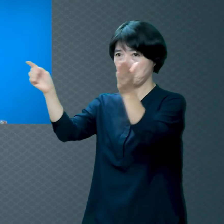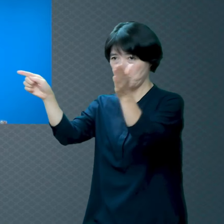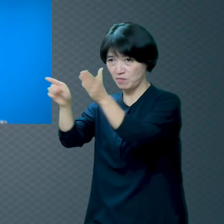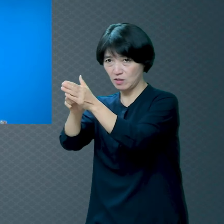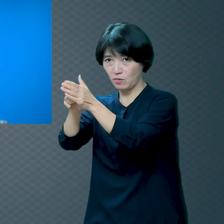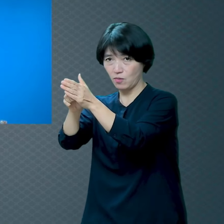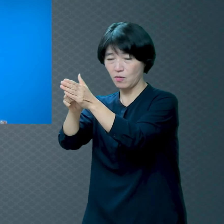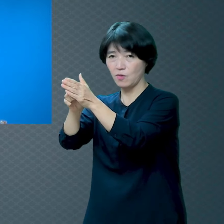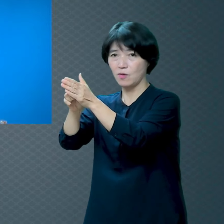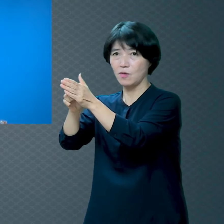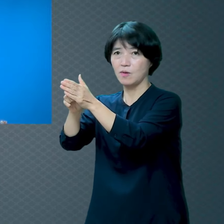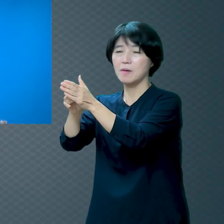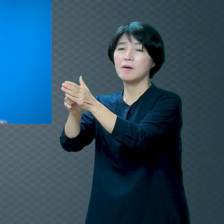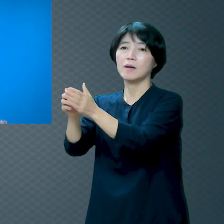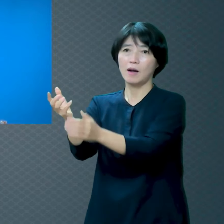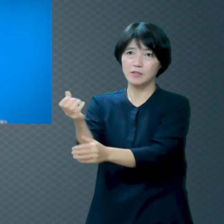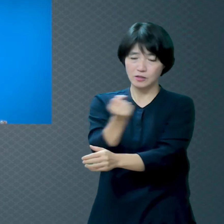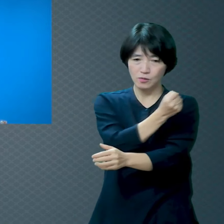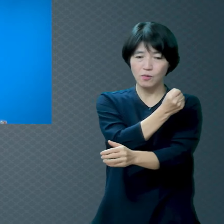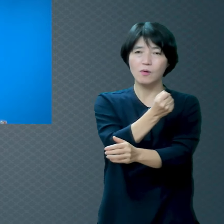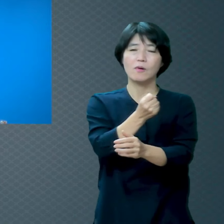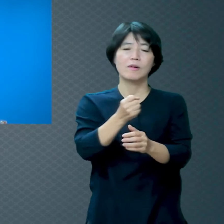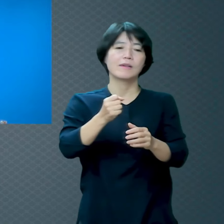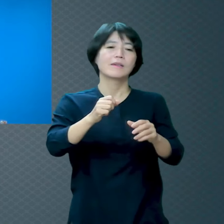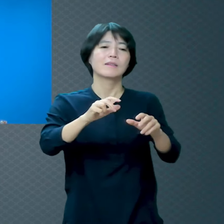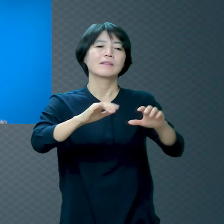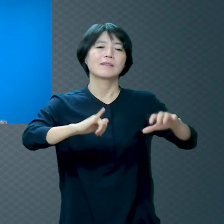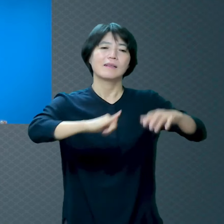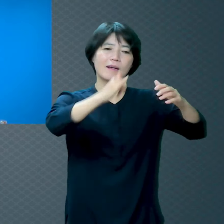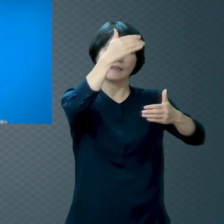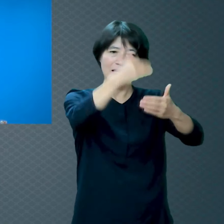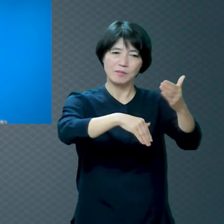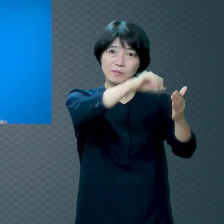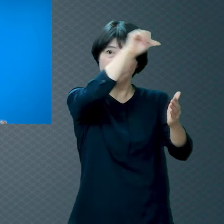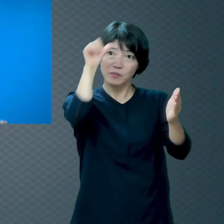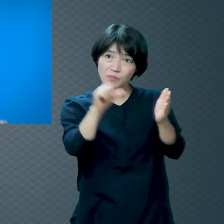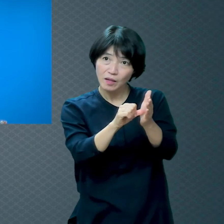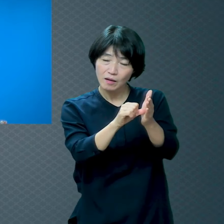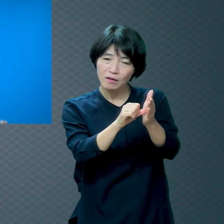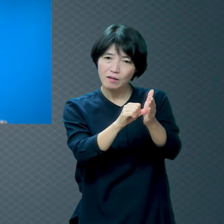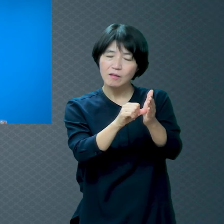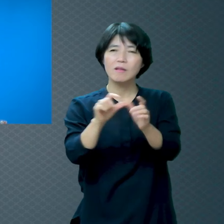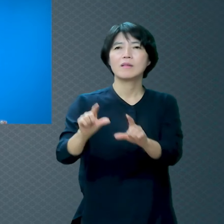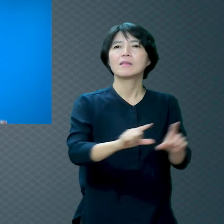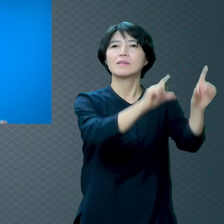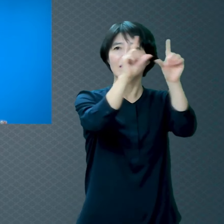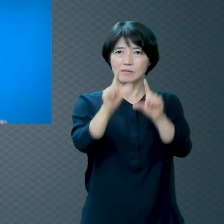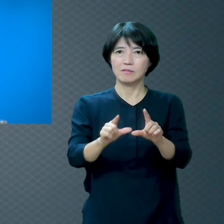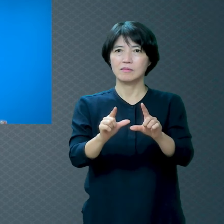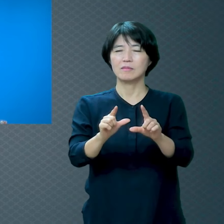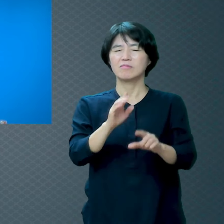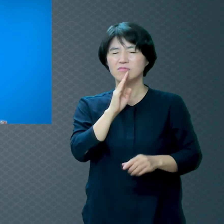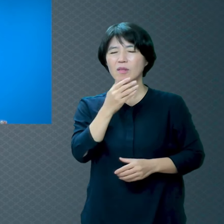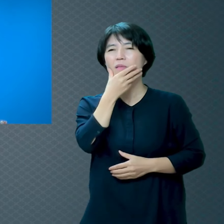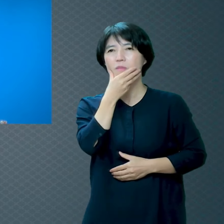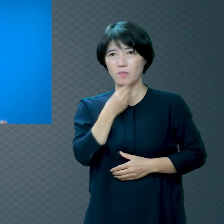물론 하고 이 땅을 살아가는 남은 생애가 삶 자체가 달라져요 마음 자체가